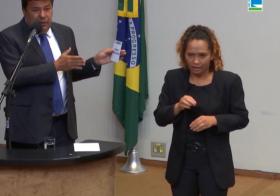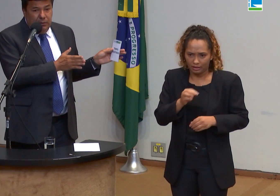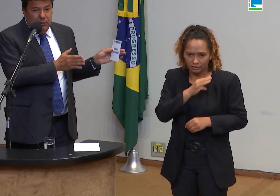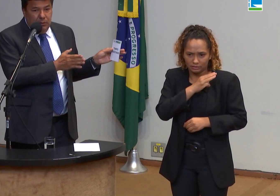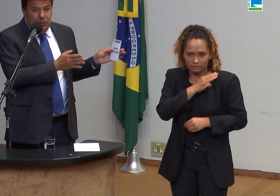quer manter?